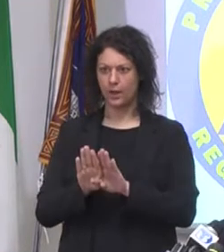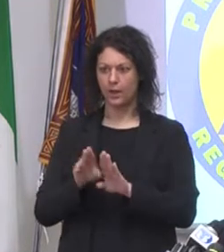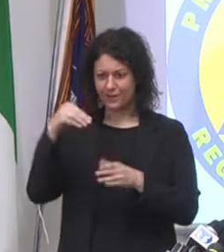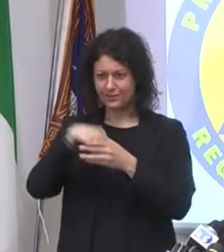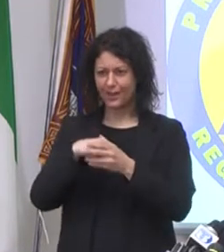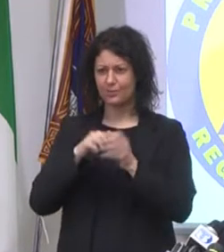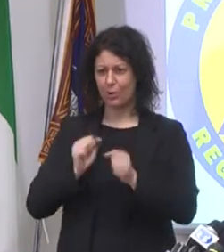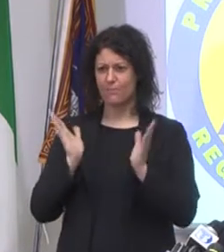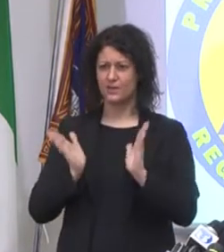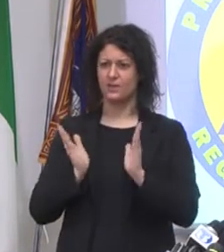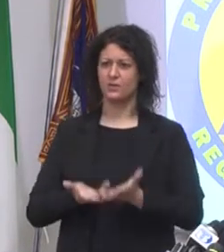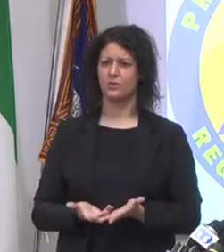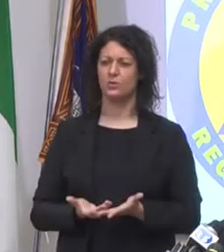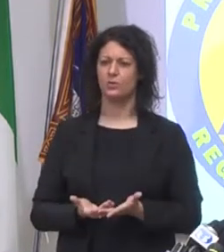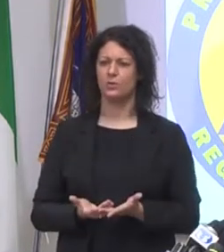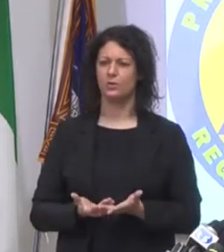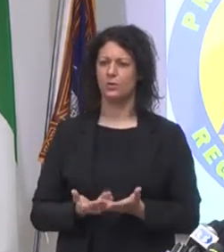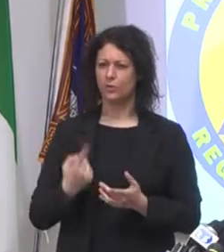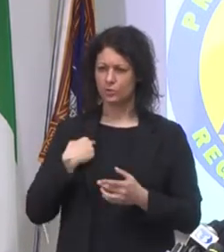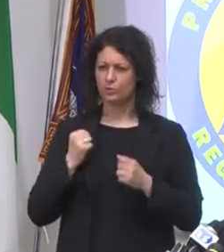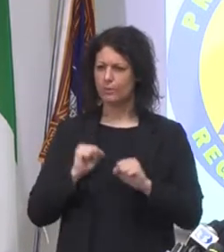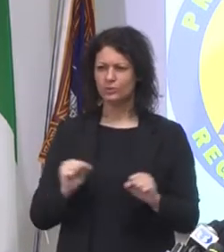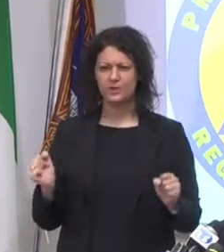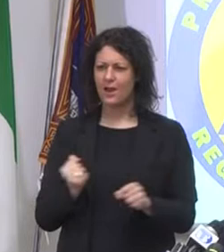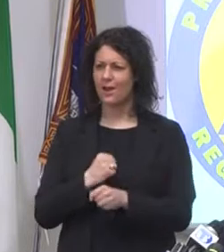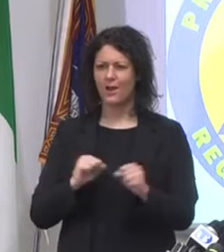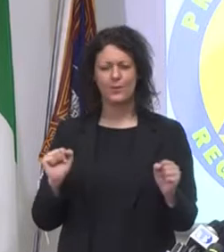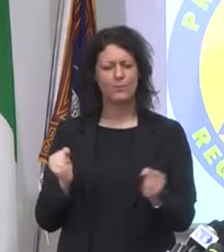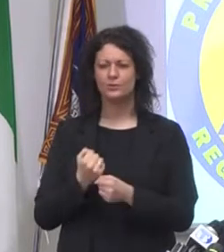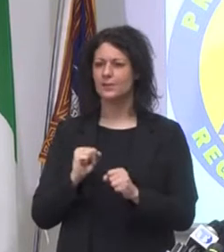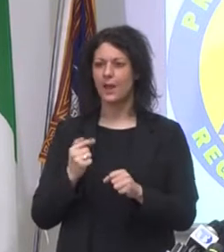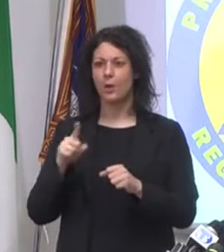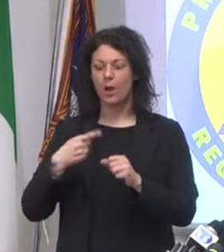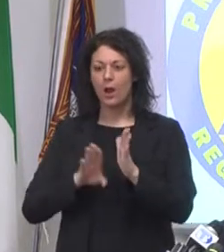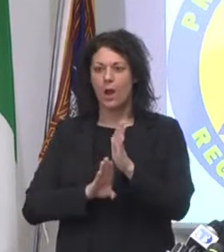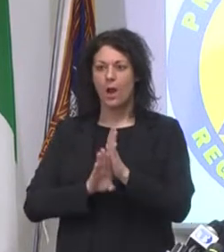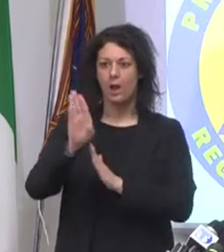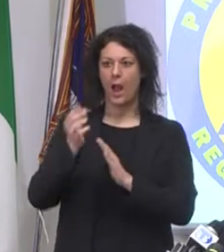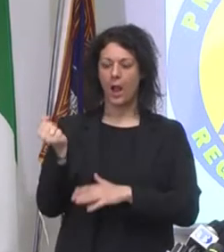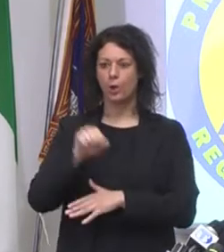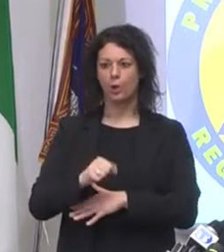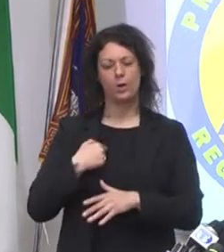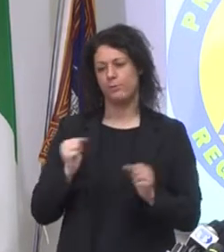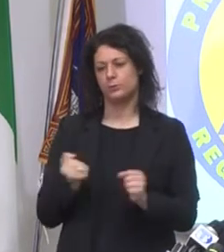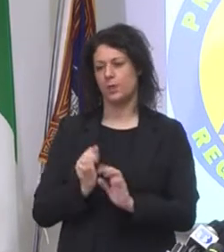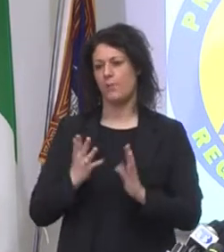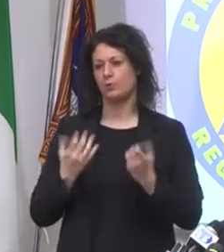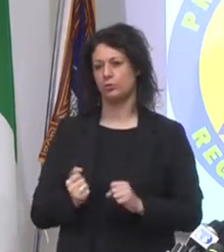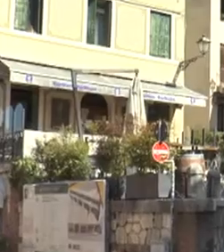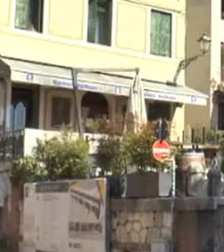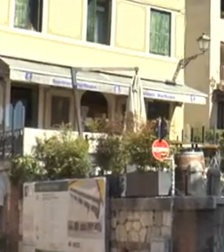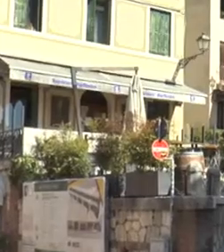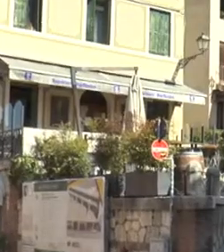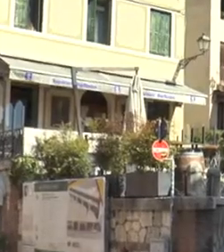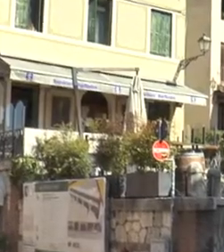pericoloso. Noi non possiamo permetterci che il virus abbia un'accelerazione, una nuova accelerazione. E pensare che i nostri ragazzi ci